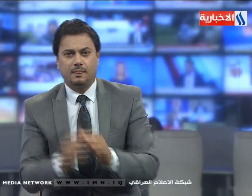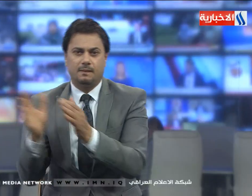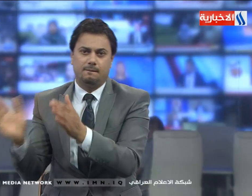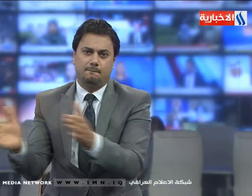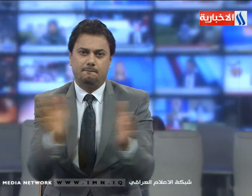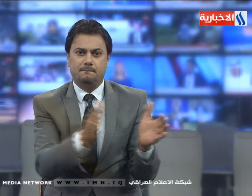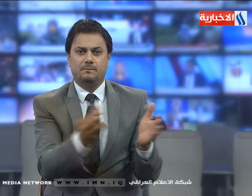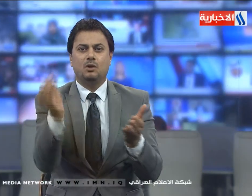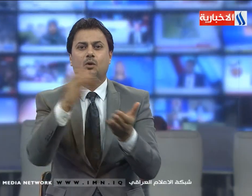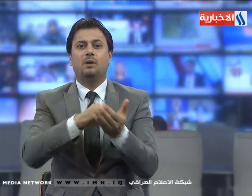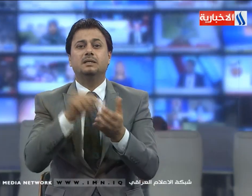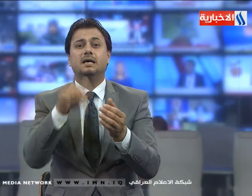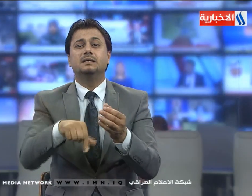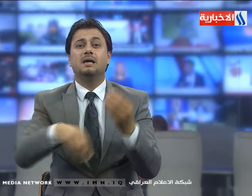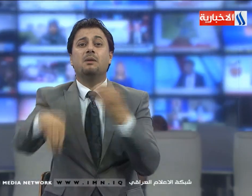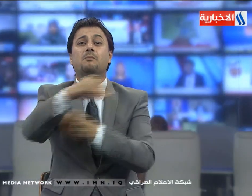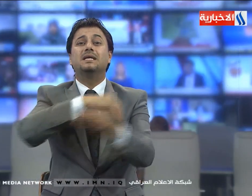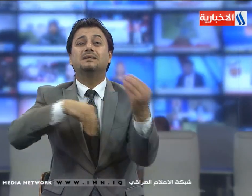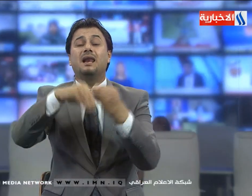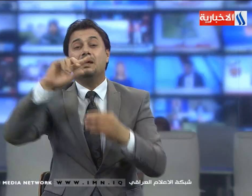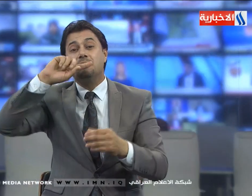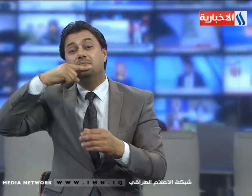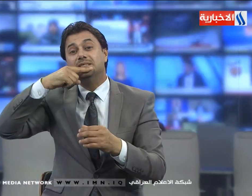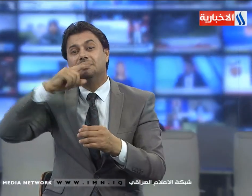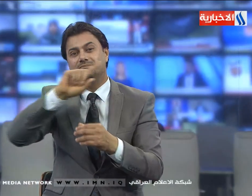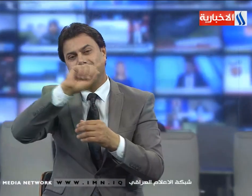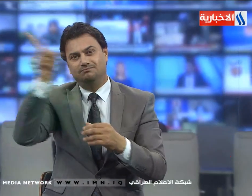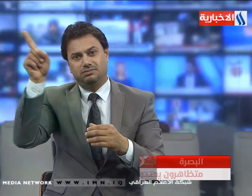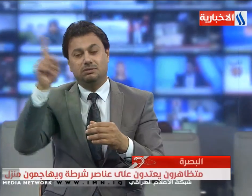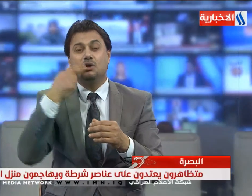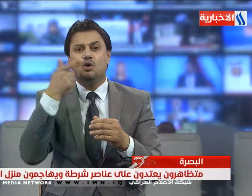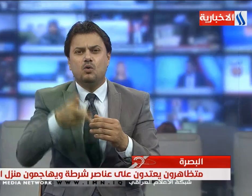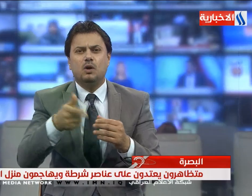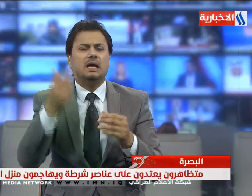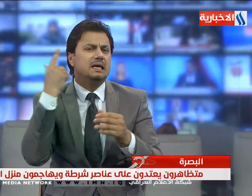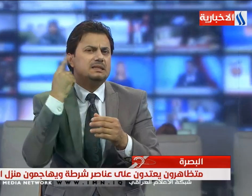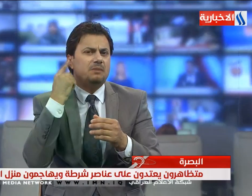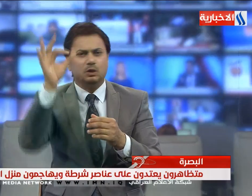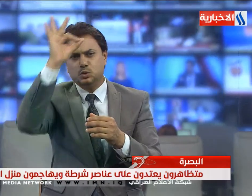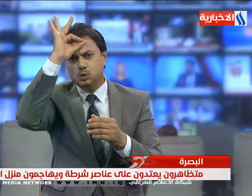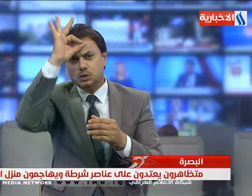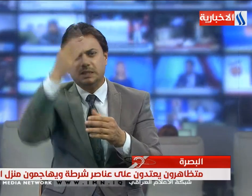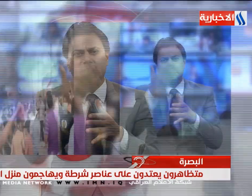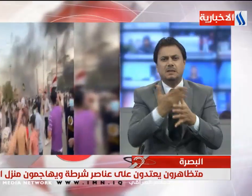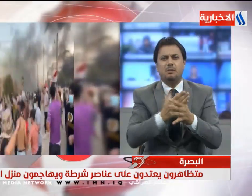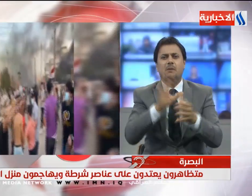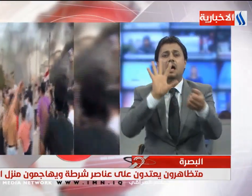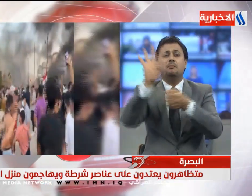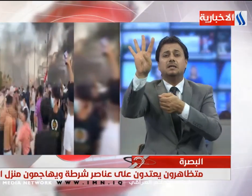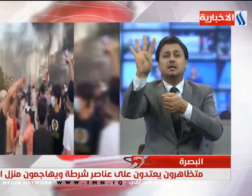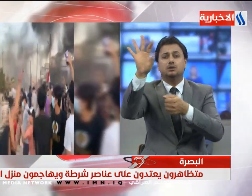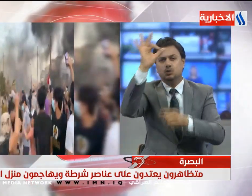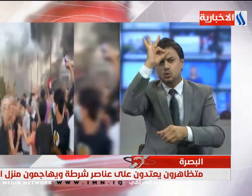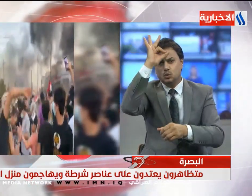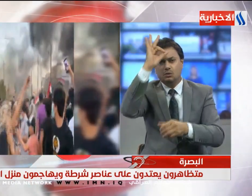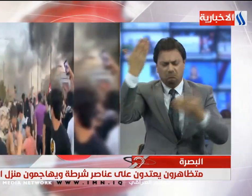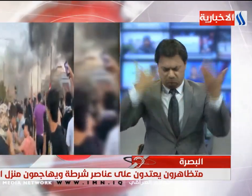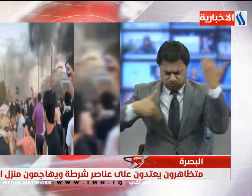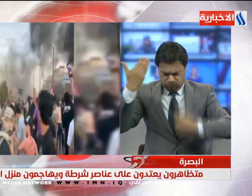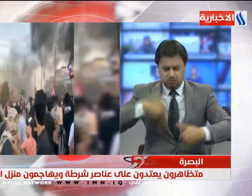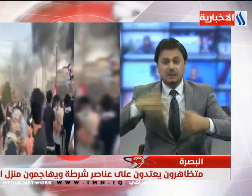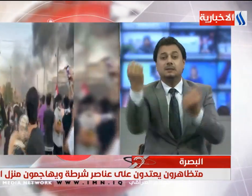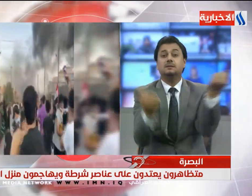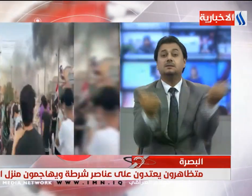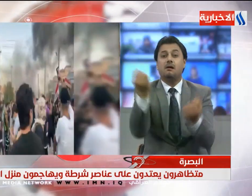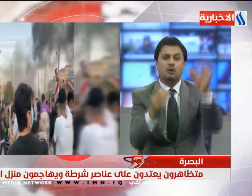مشاهدين هذه انتقال إلى أحداث البصرة حيث أعلنت شرطة المحافظة إصابة 14 منتسبا وحرق